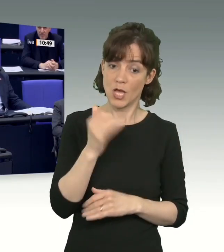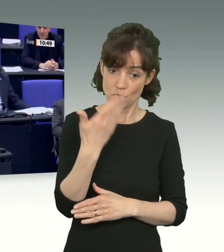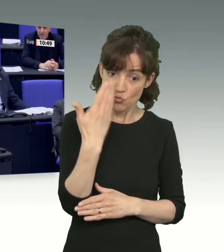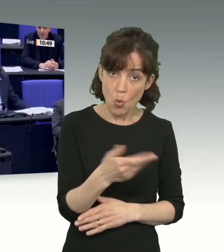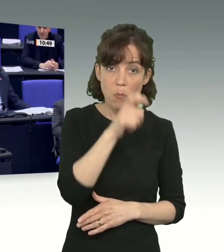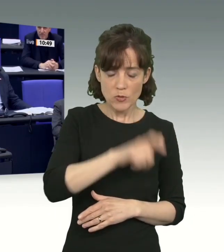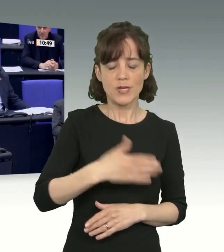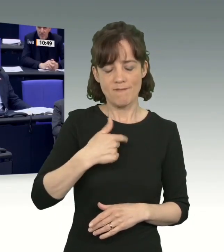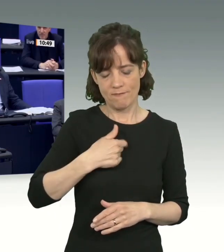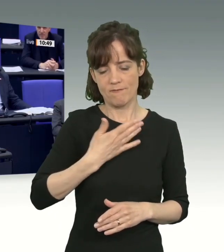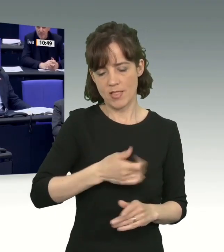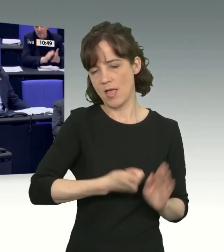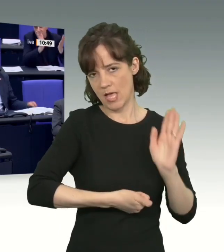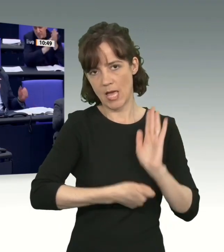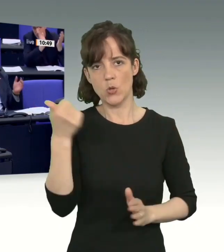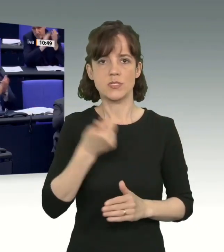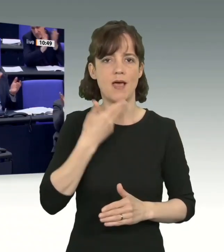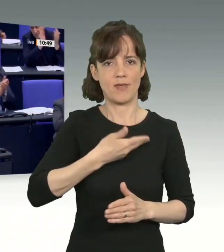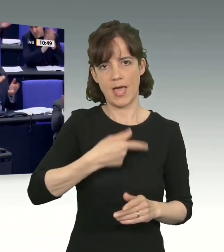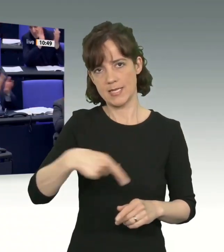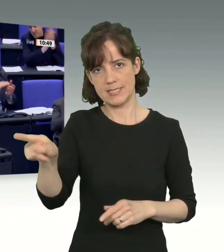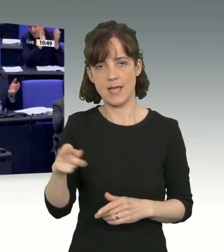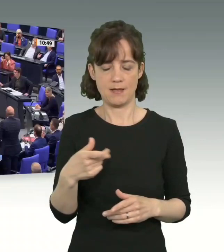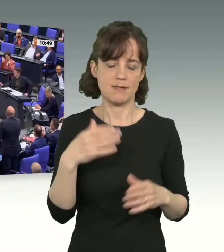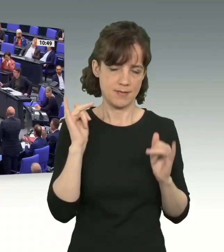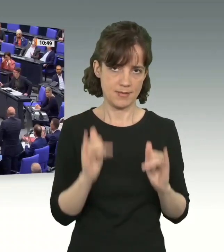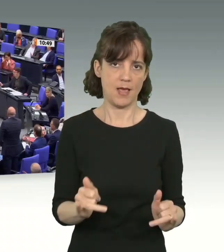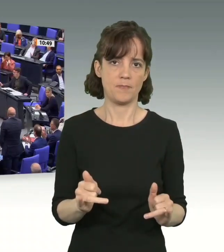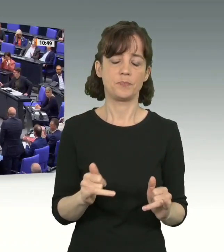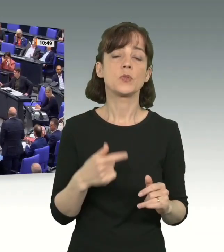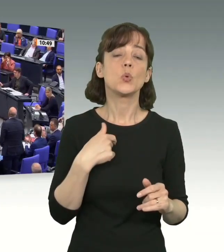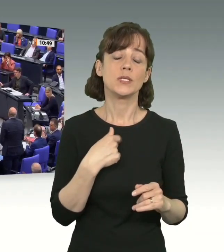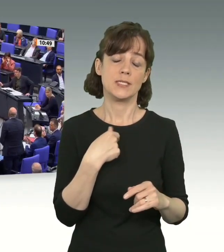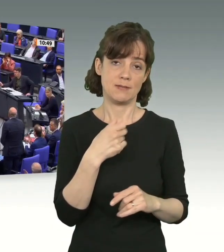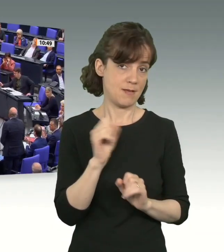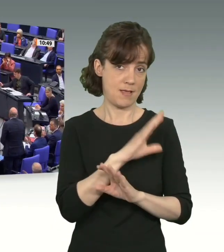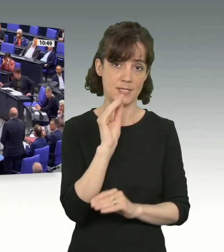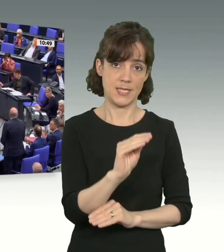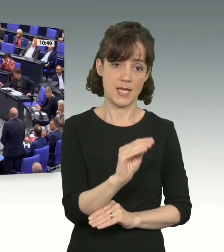will ich nach Afghanistan abschieben. Und ich sage Ihnen eines.